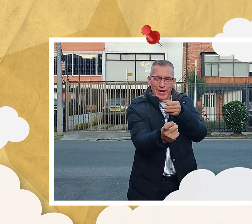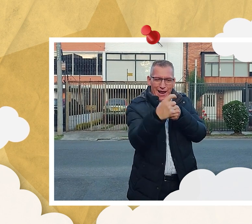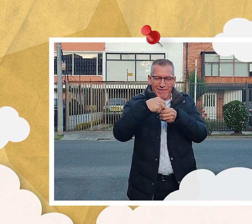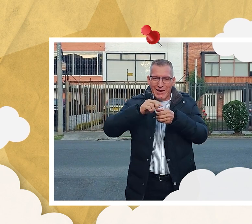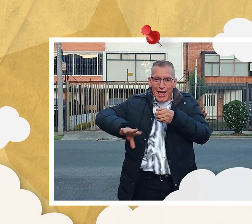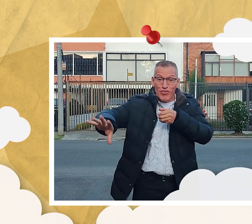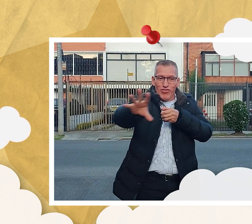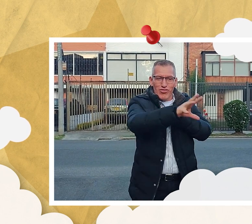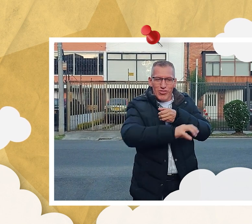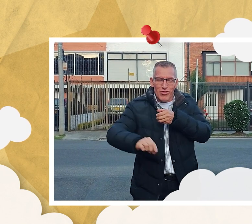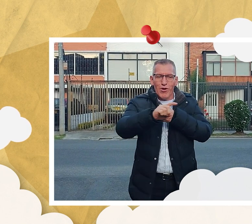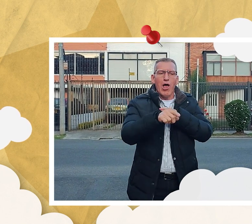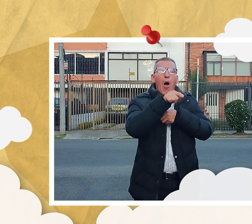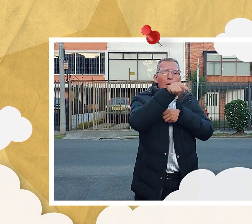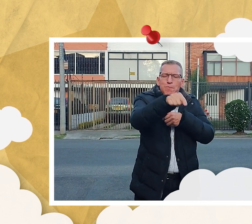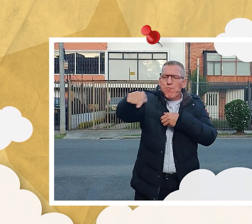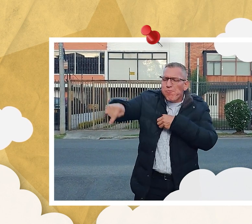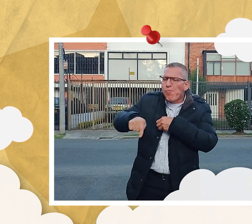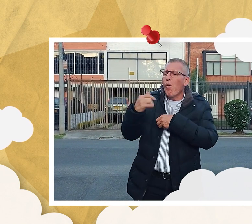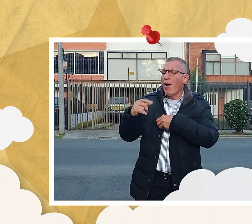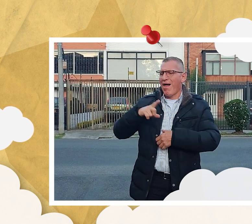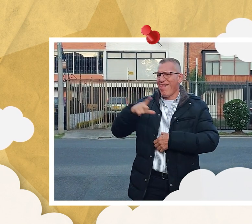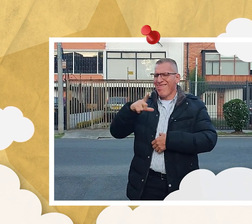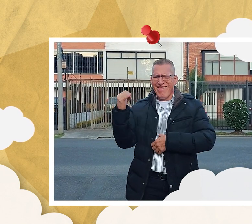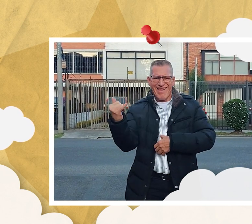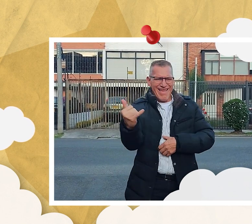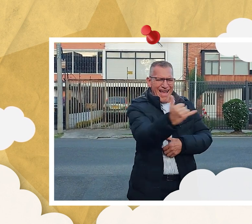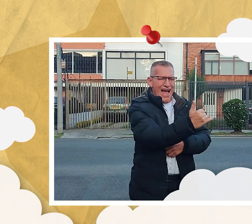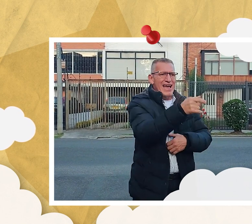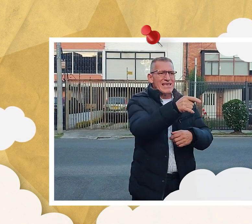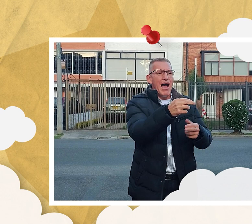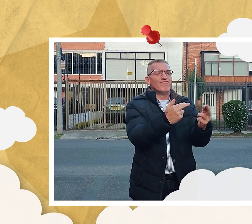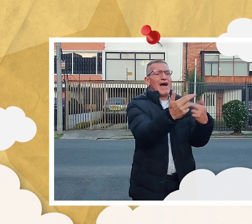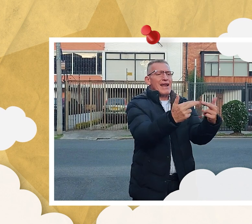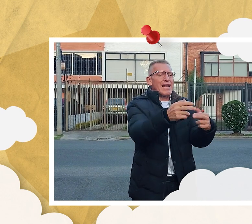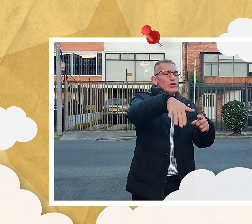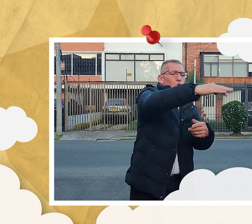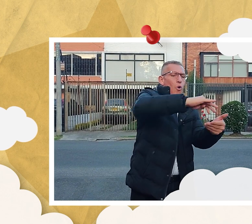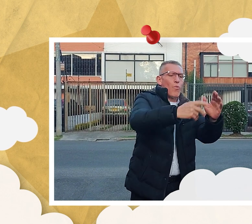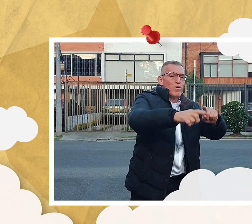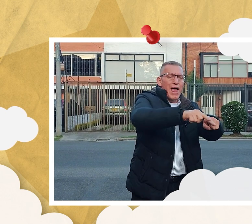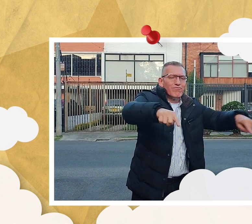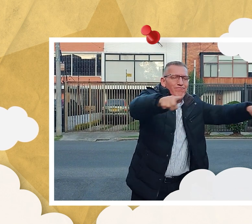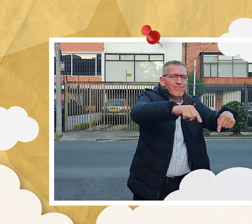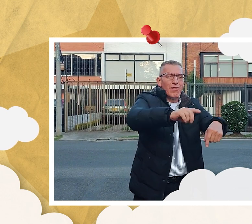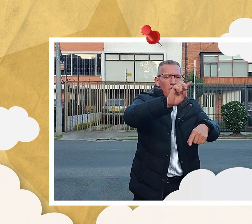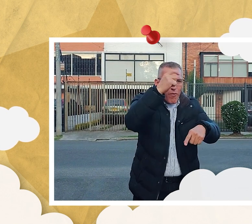asociaciones afiliadas, junto con los líderes, fortalezcan su relación con la comunidad, el gobierno,